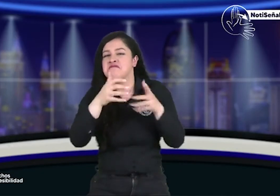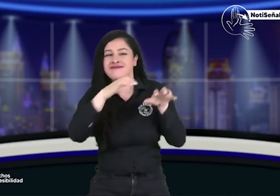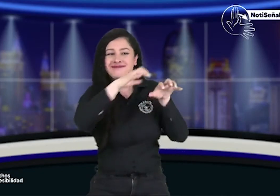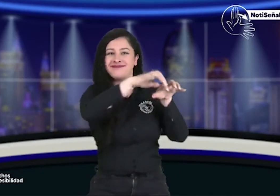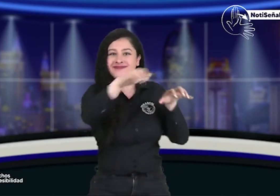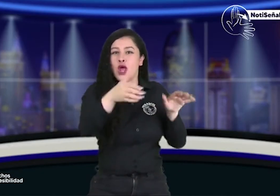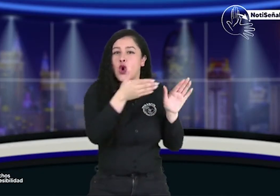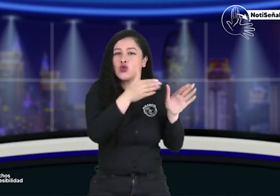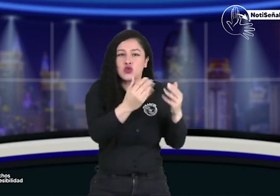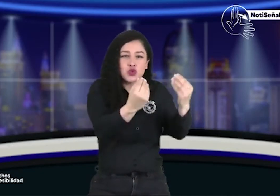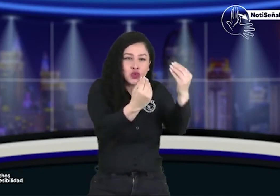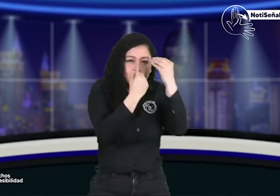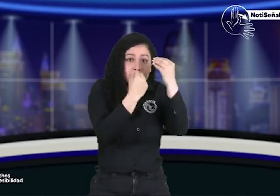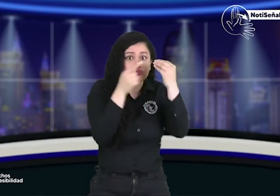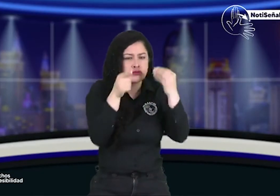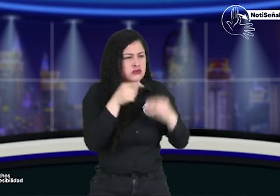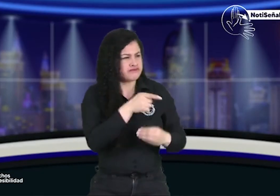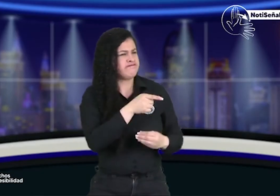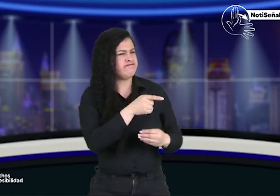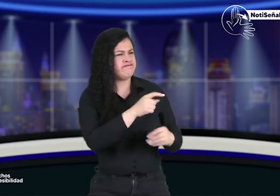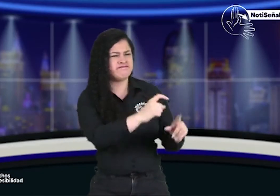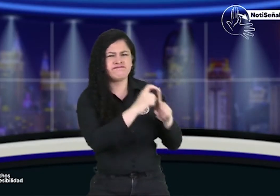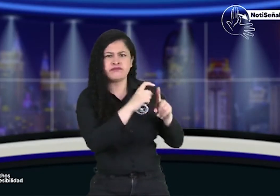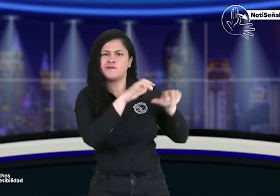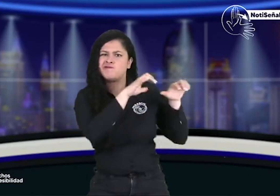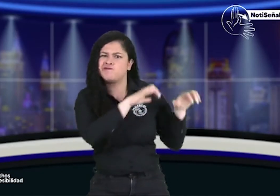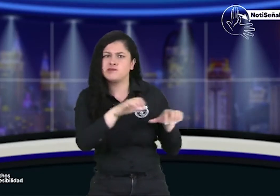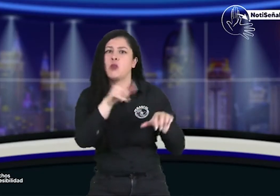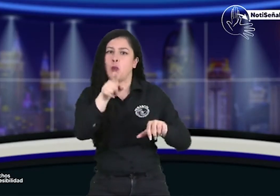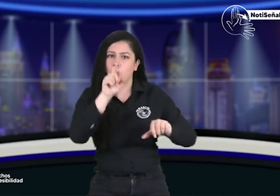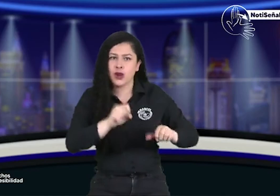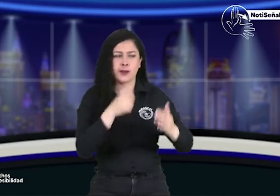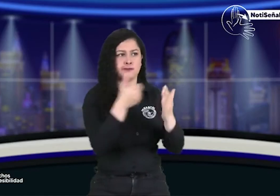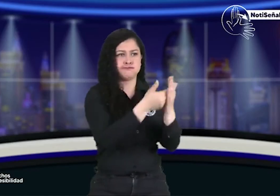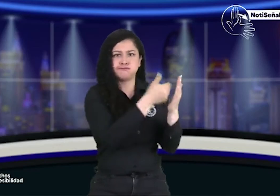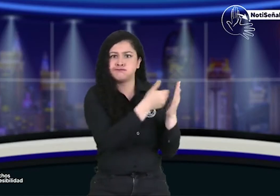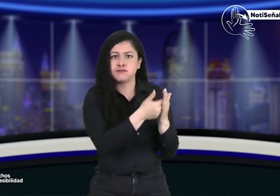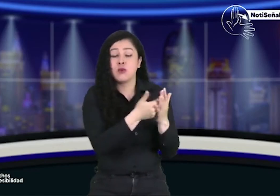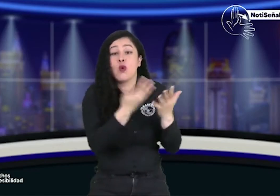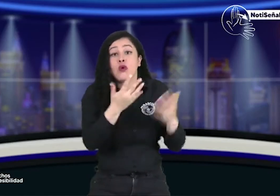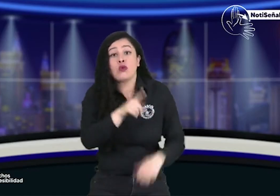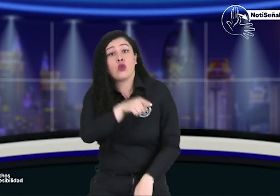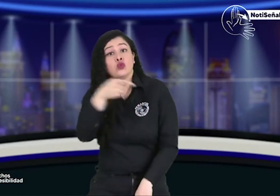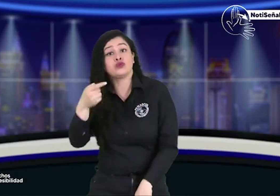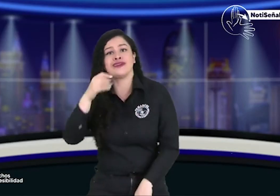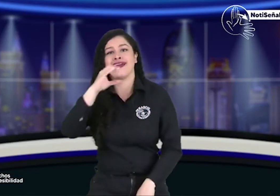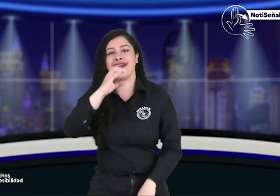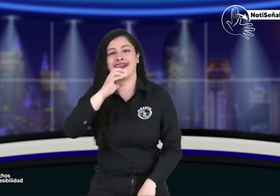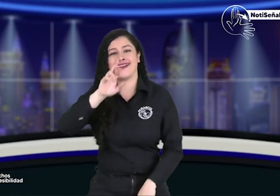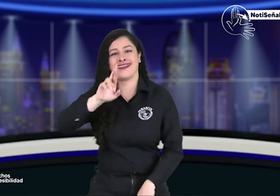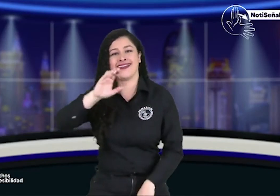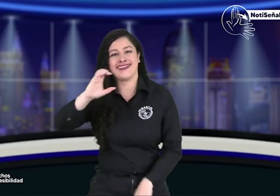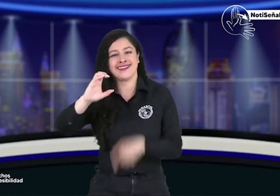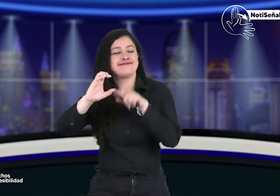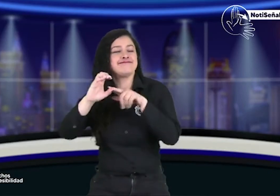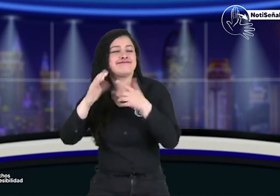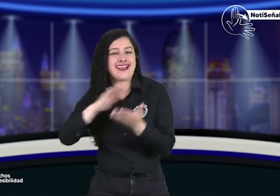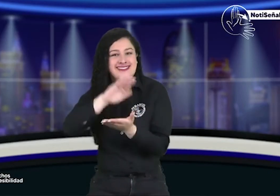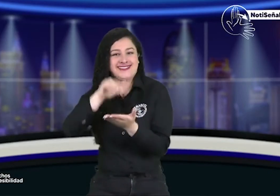CA donde está el tema de la capacitación y tienen esta clase de actitudes nos envíen sus evidencias o un